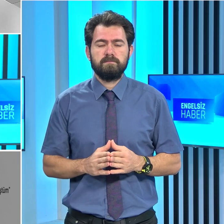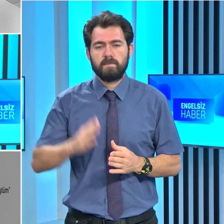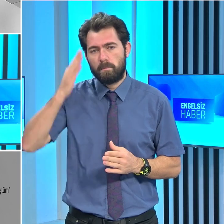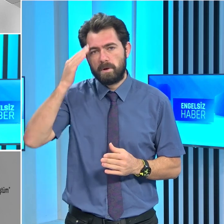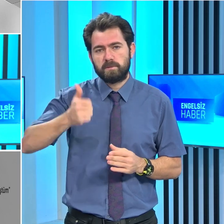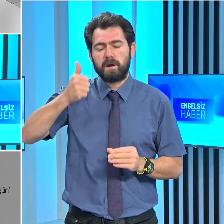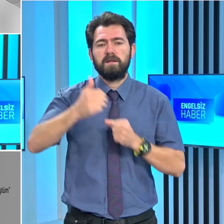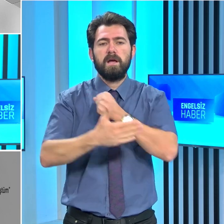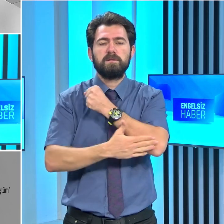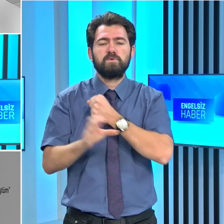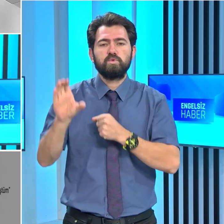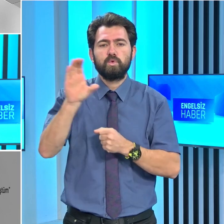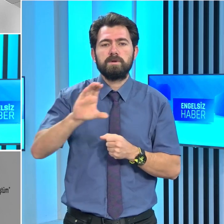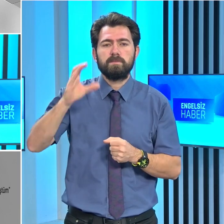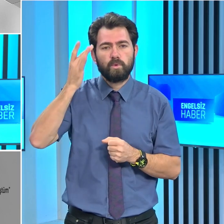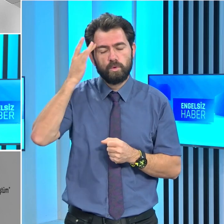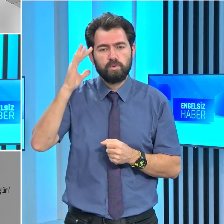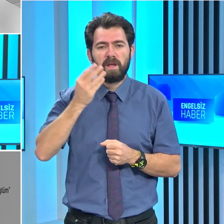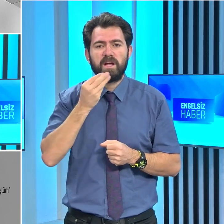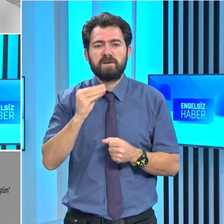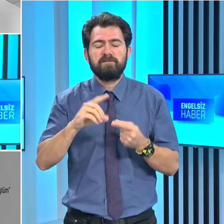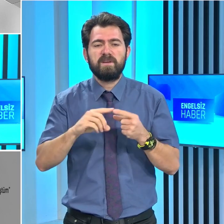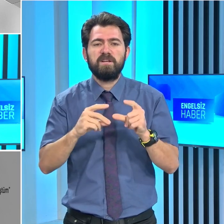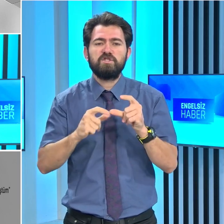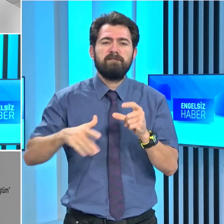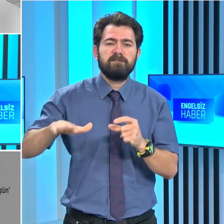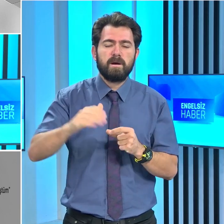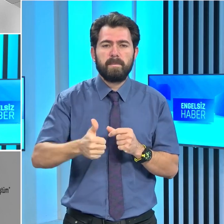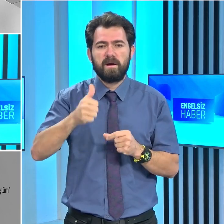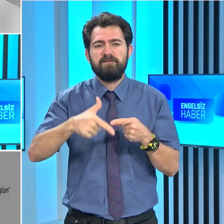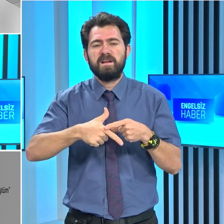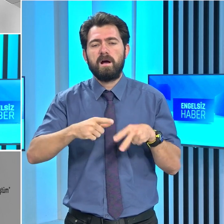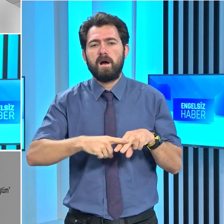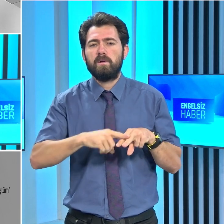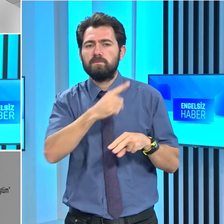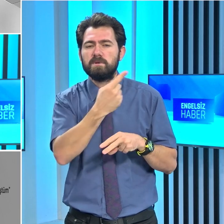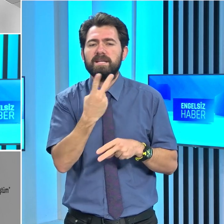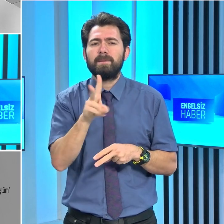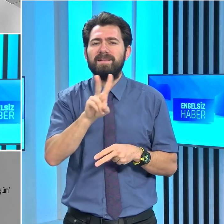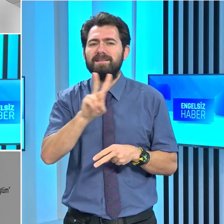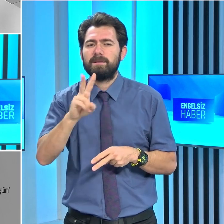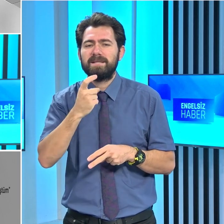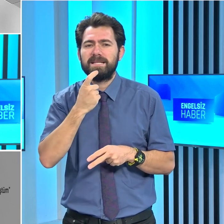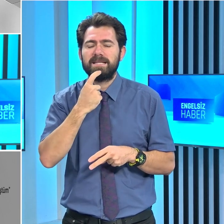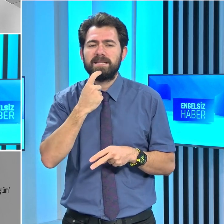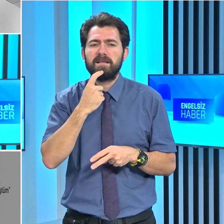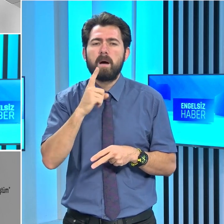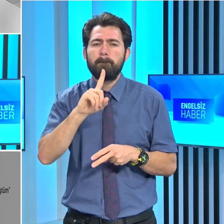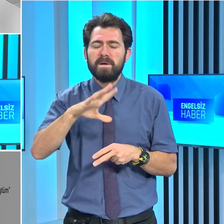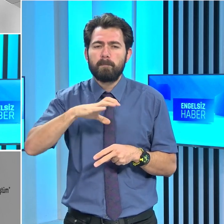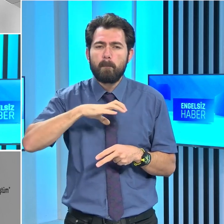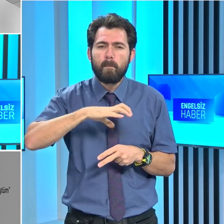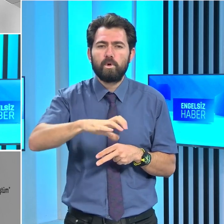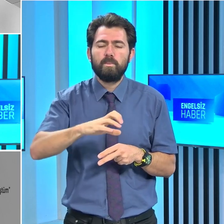Başbakan Yardımcısı Turizm, Kültür, Gençlik ve Çevre Bakanı Fikri Atıoğlu, 2020 yılına bir bölümü ziyarete